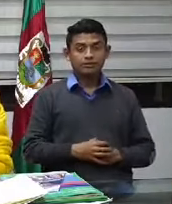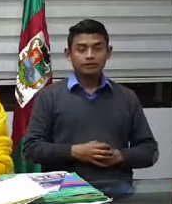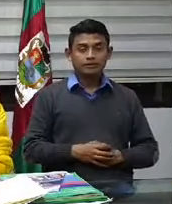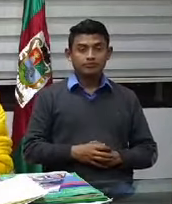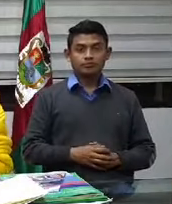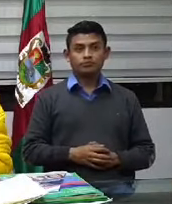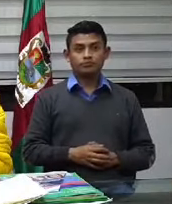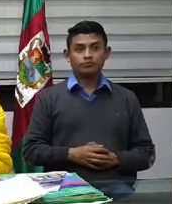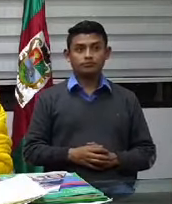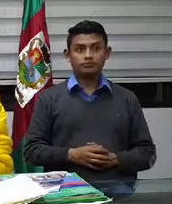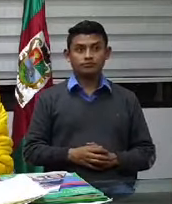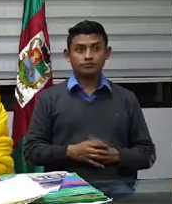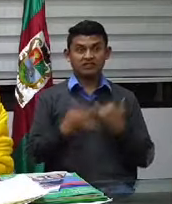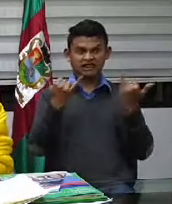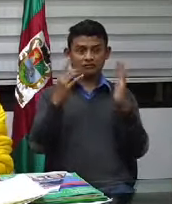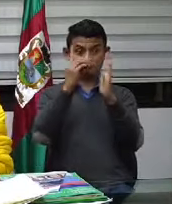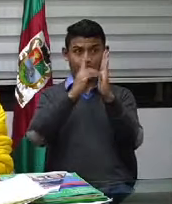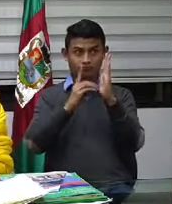el decreto nuevo.